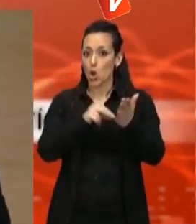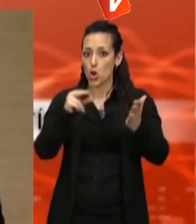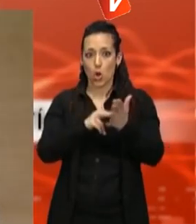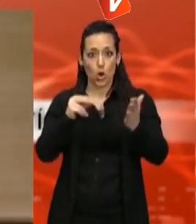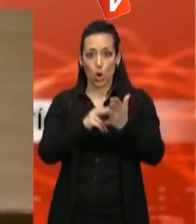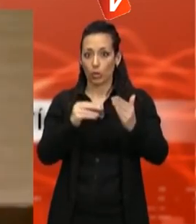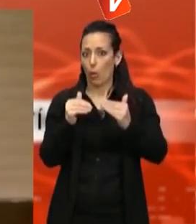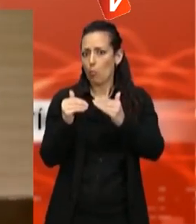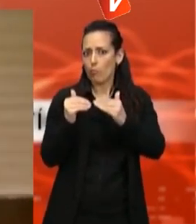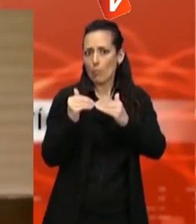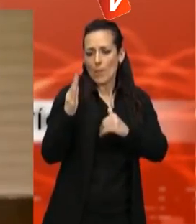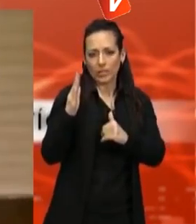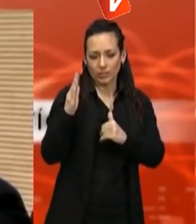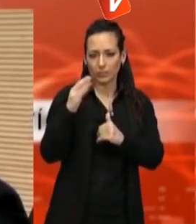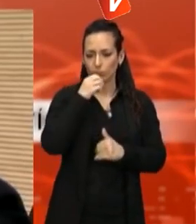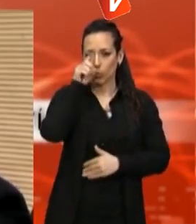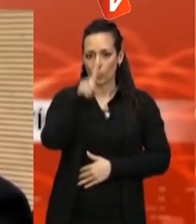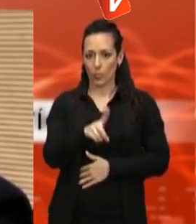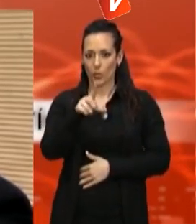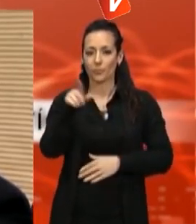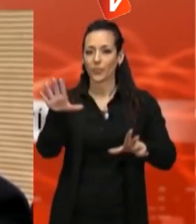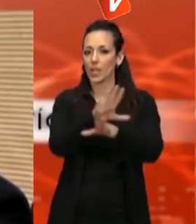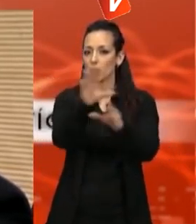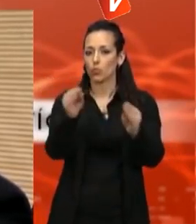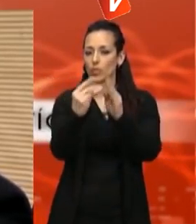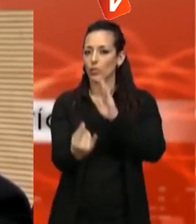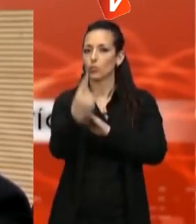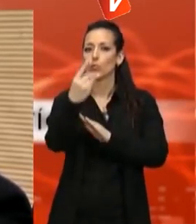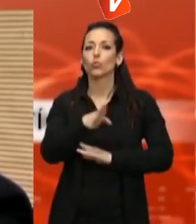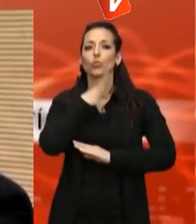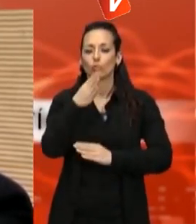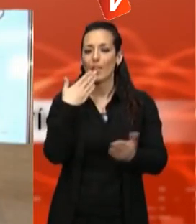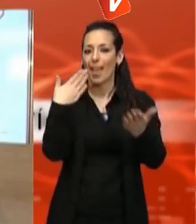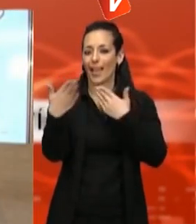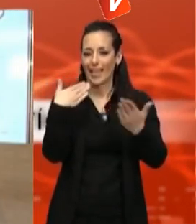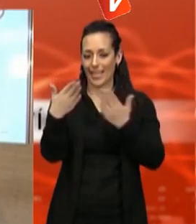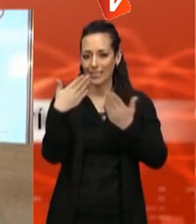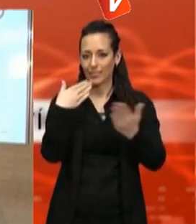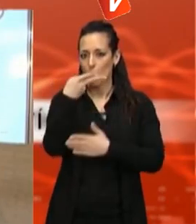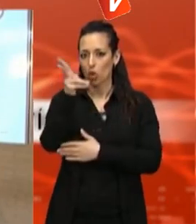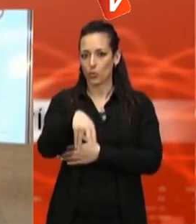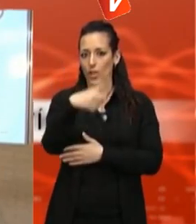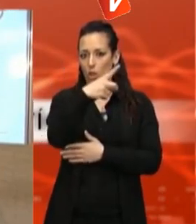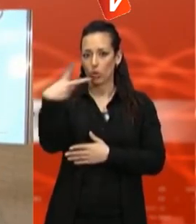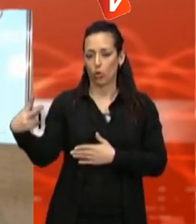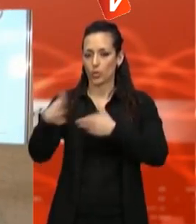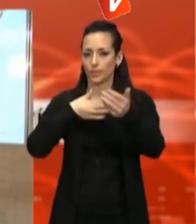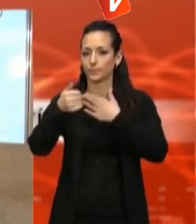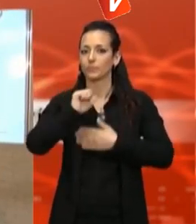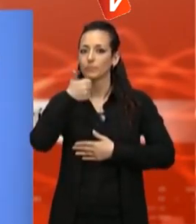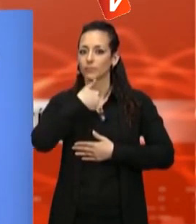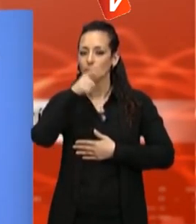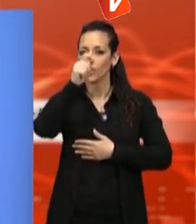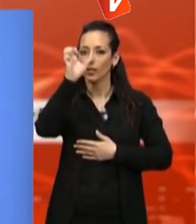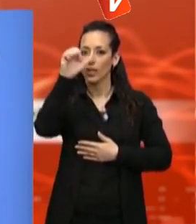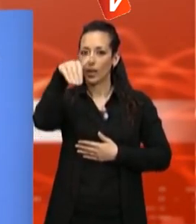últims 3 anys. Aquest és el resultat de l'enquesta de satisfacció de 2012 de TMS. Tots els aspectes valorats obtenen una nota superior a